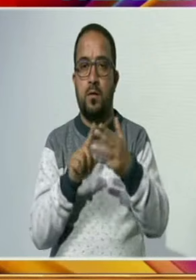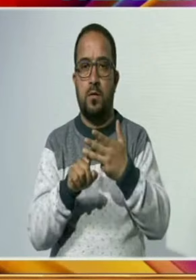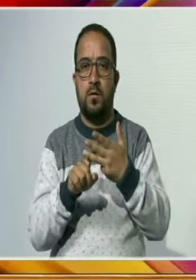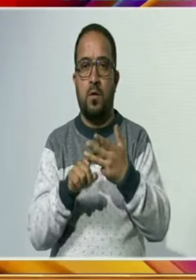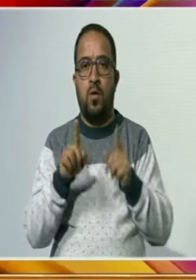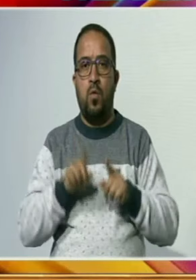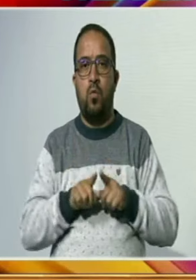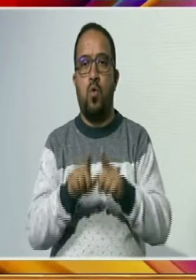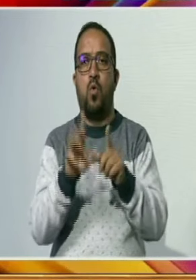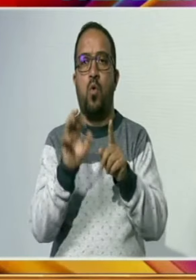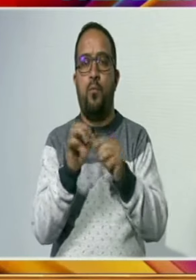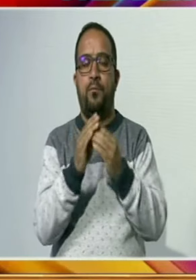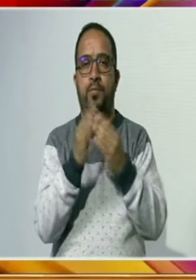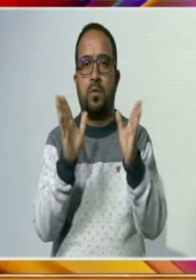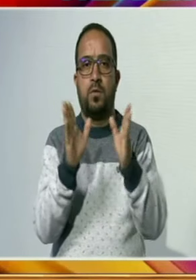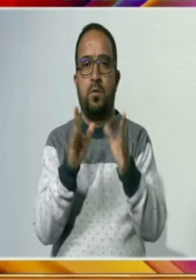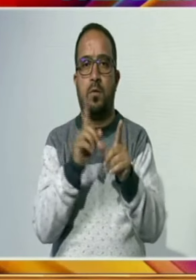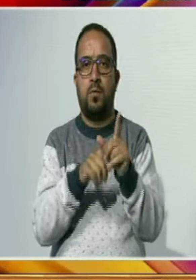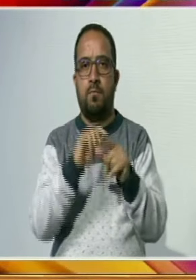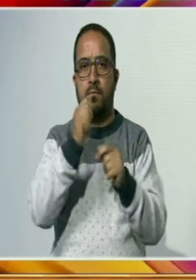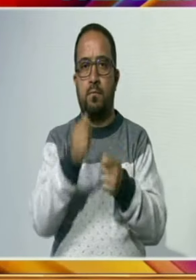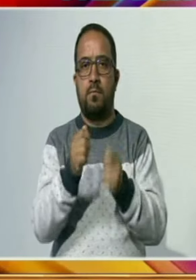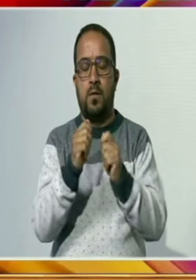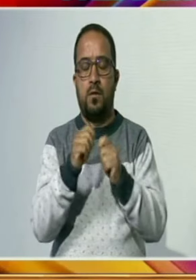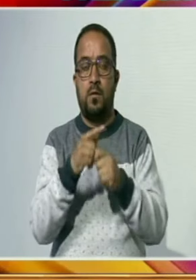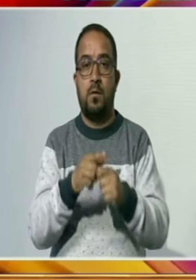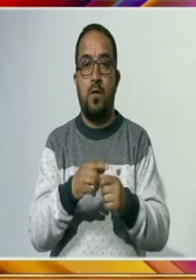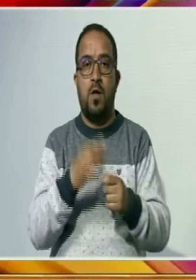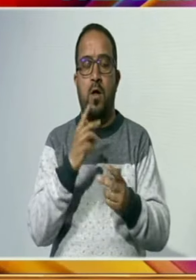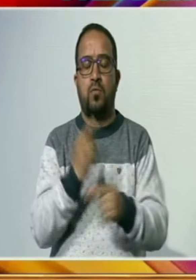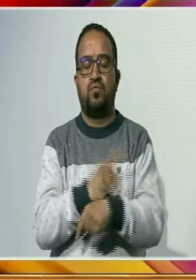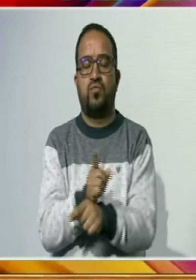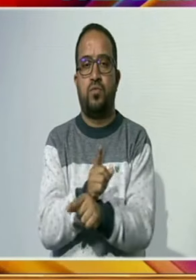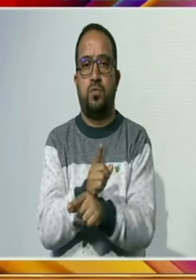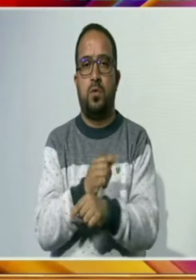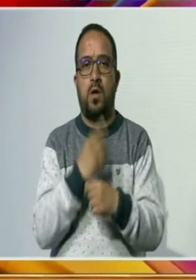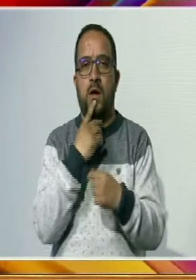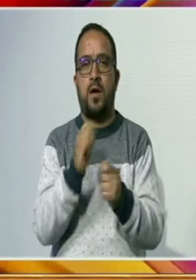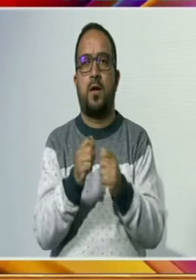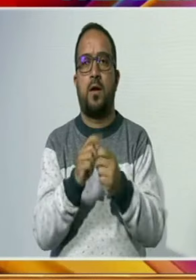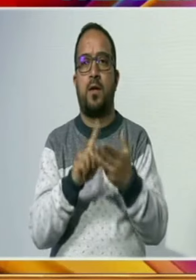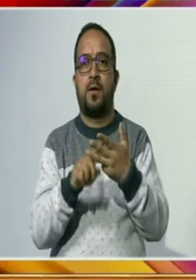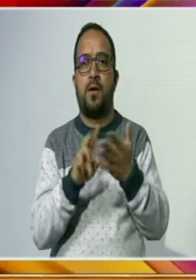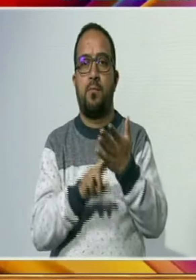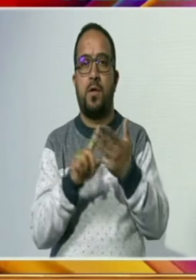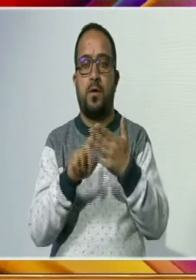ساتھ شروع کروانے کے لئے ہنگامی بنیادوں پر اقدامات جاری ہیں